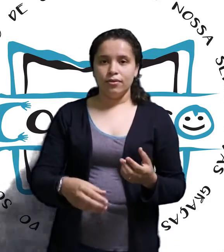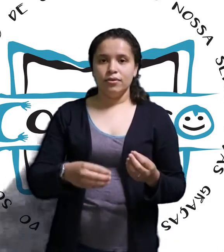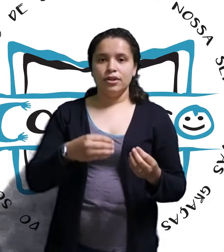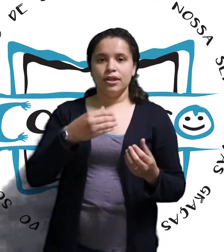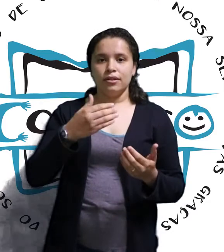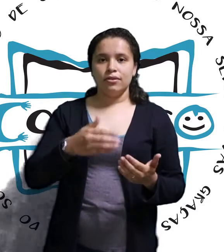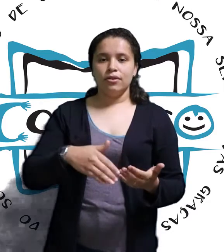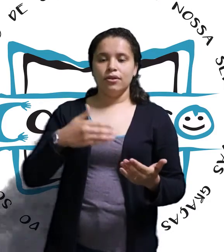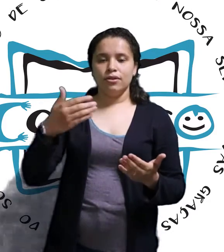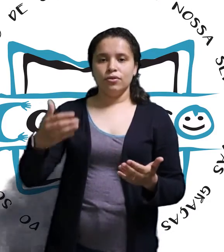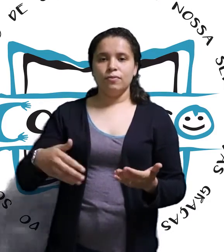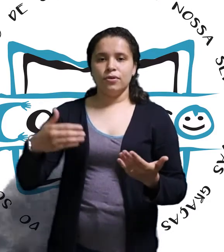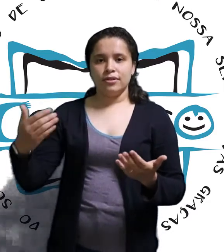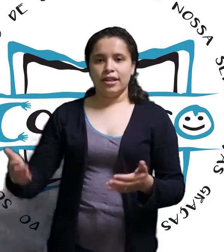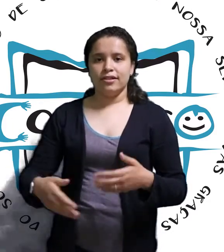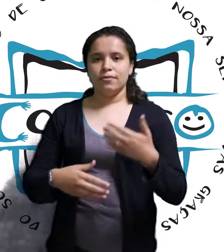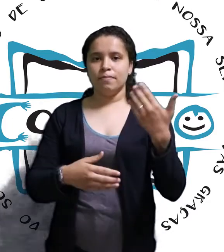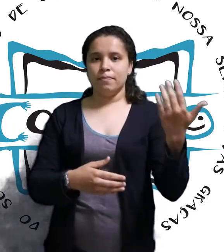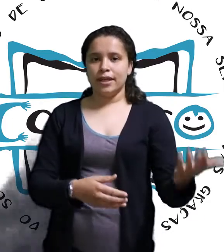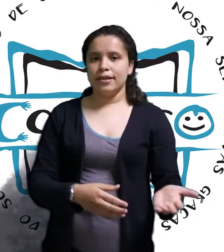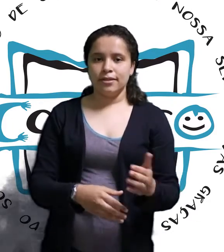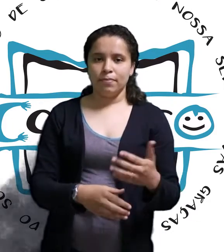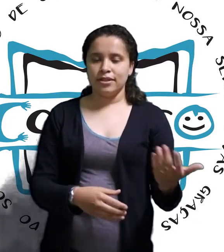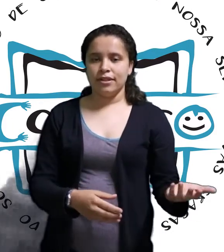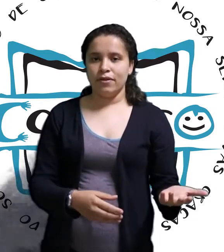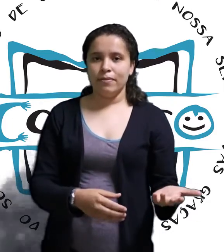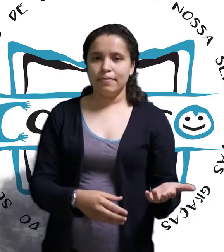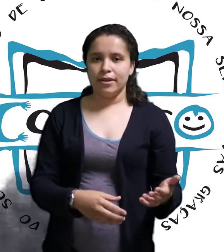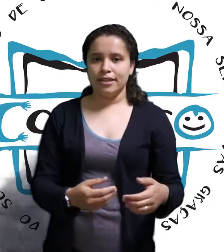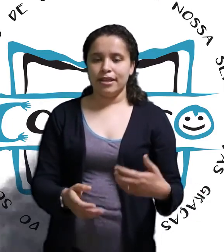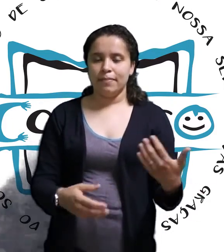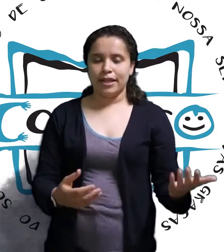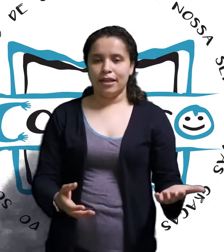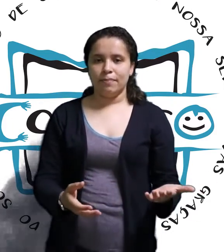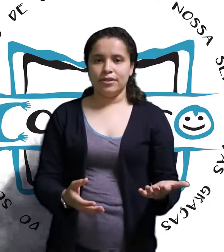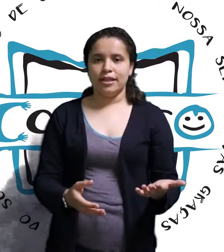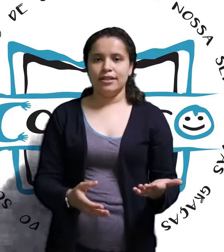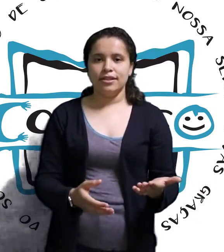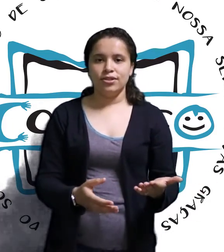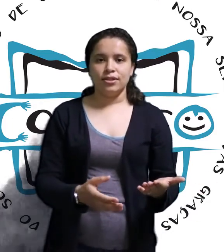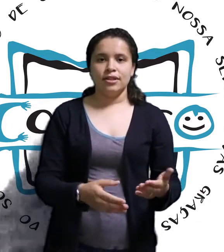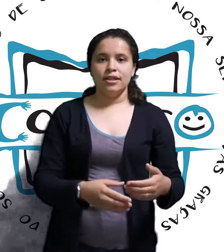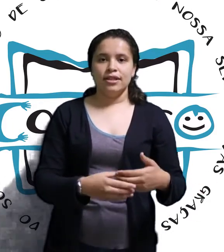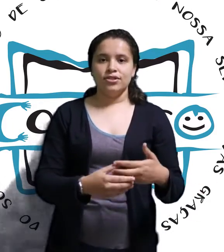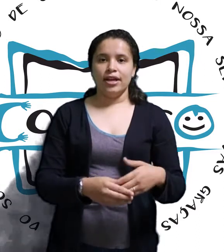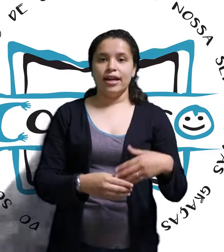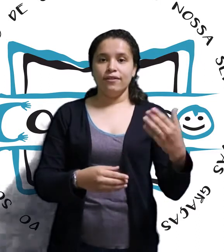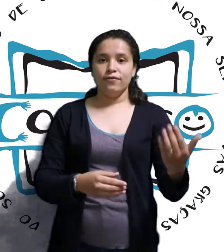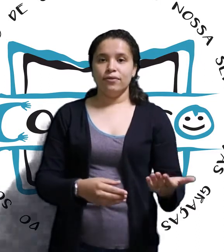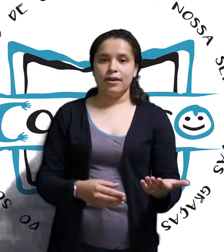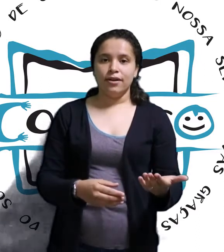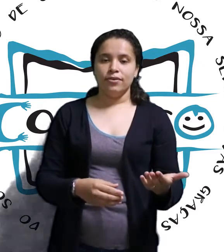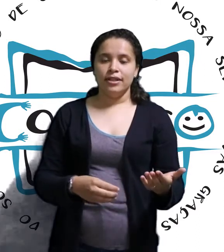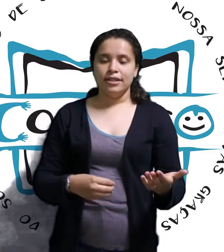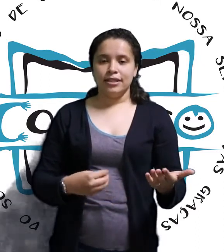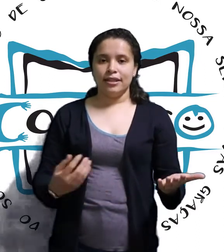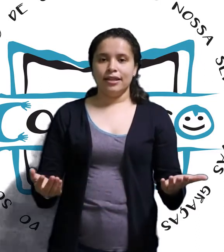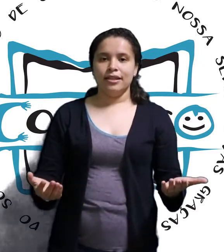e todo o processo para que se possa ter uma empresa, né? Para que ela possa existir. Já a informal, se trata